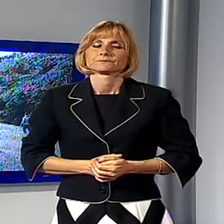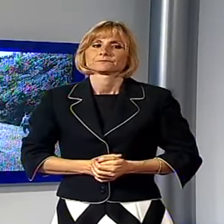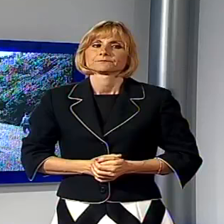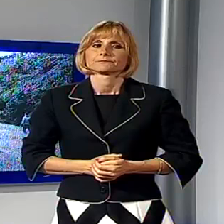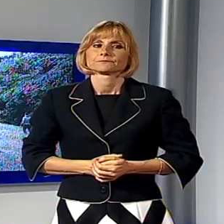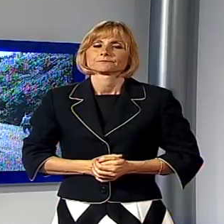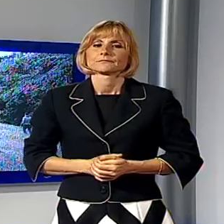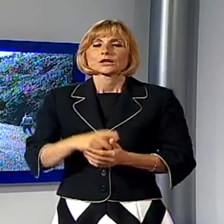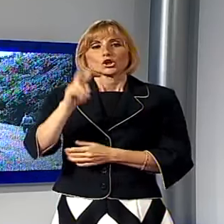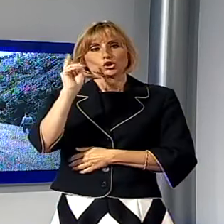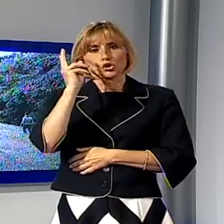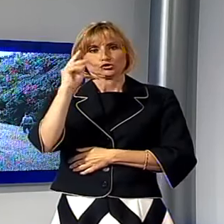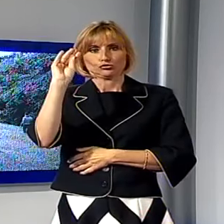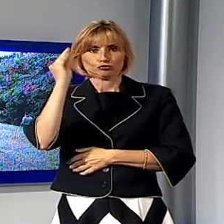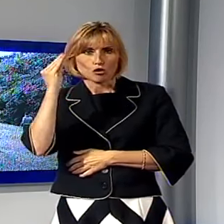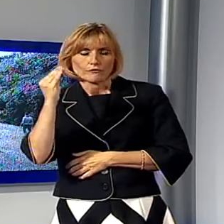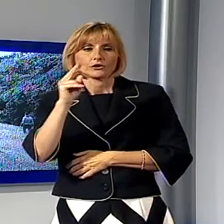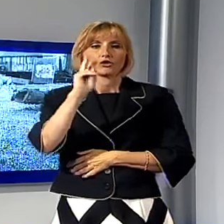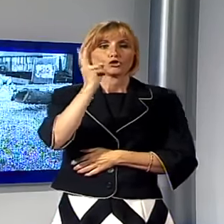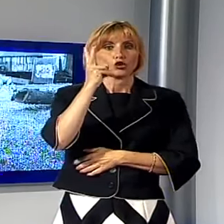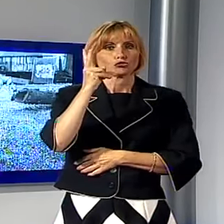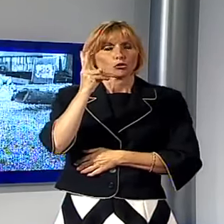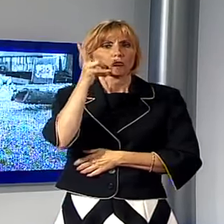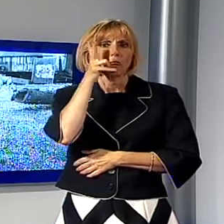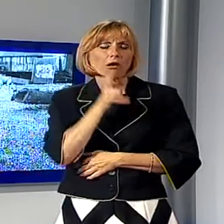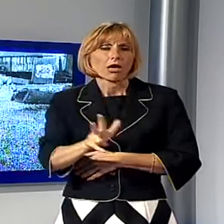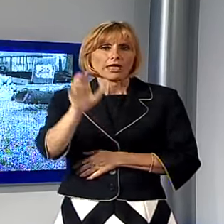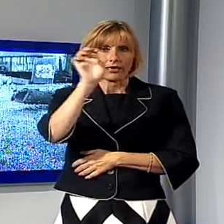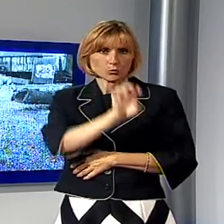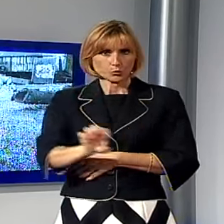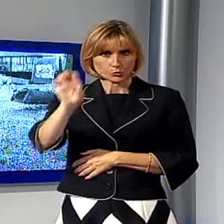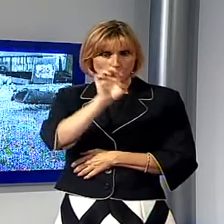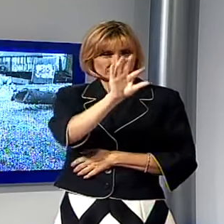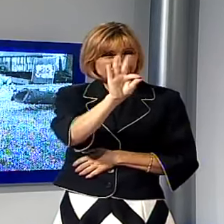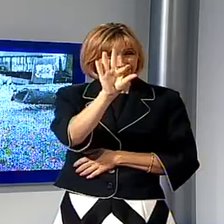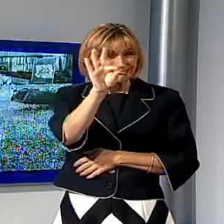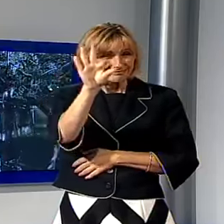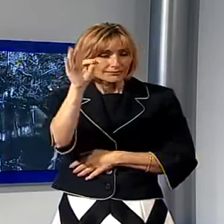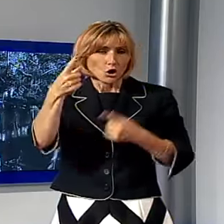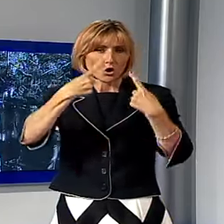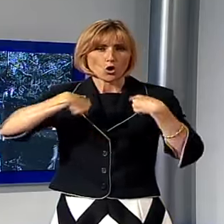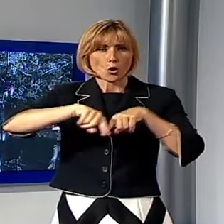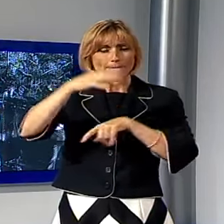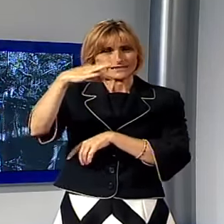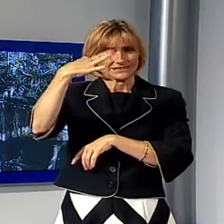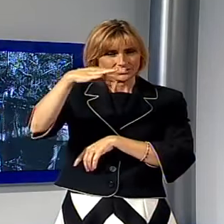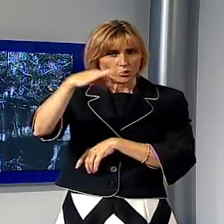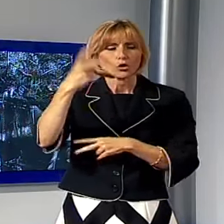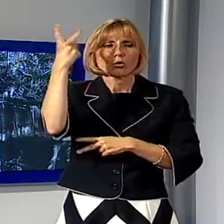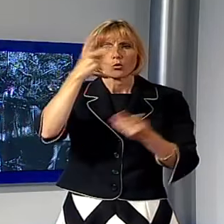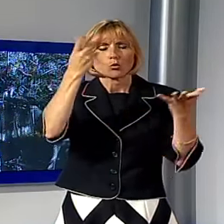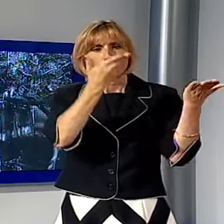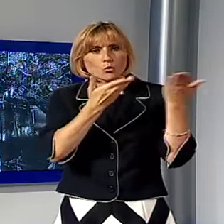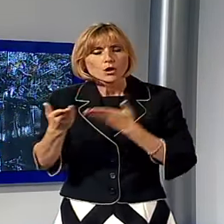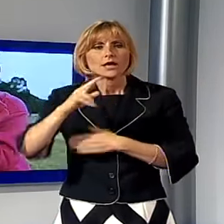12 giovani 12 talenti europei scelti da una prestigiosa commissione Lucca si prepara ad ospitare la